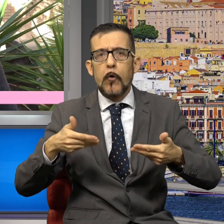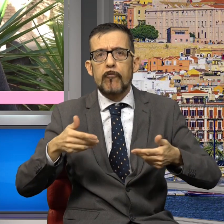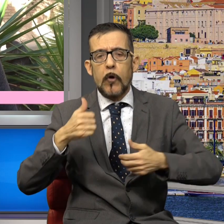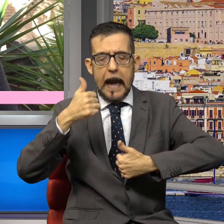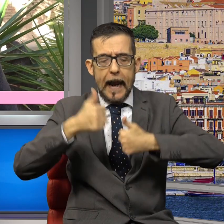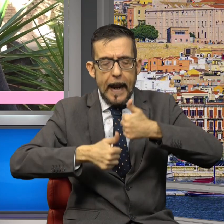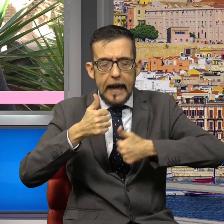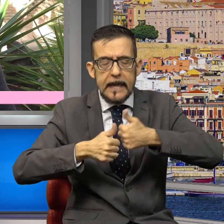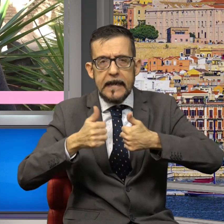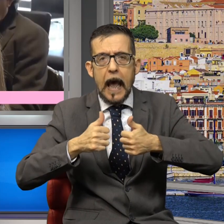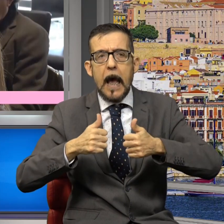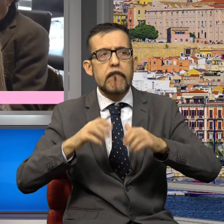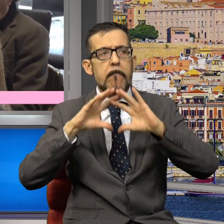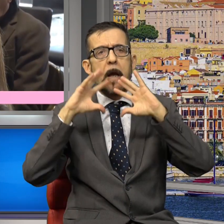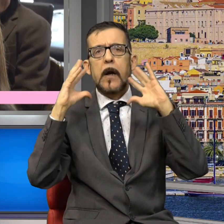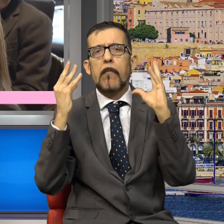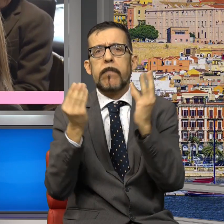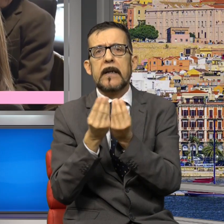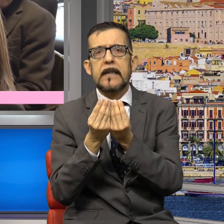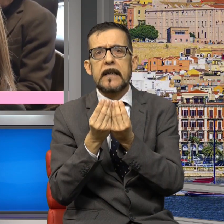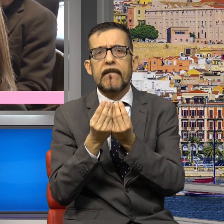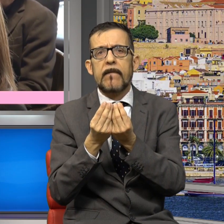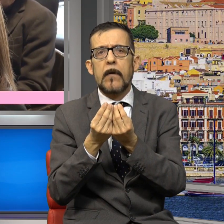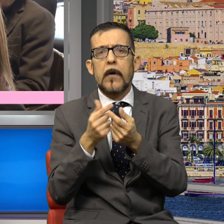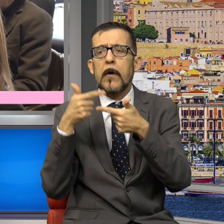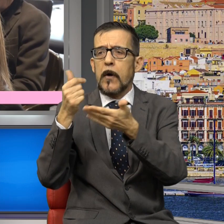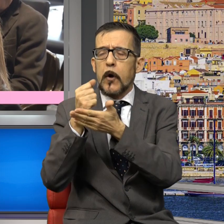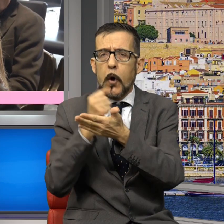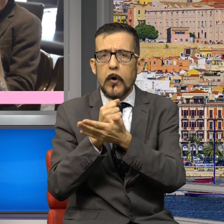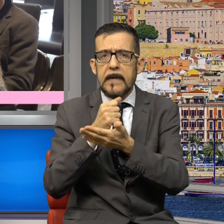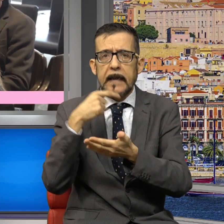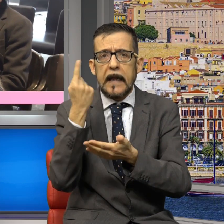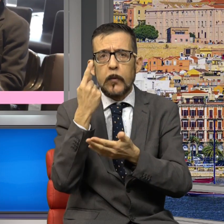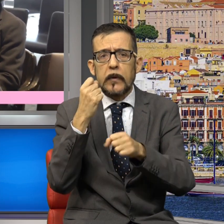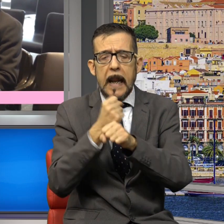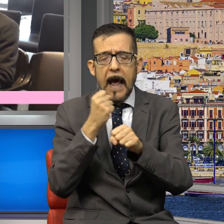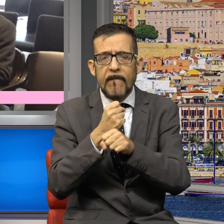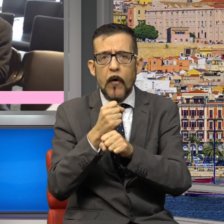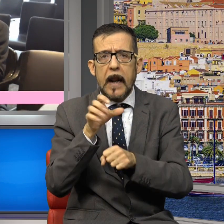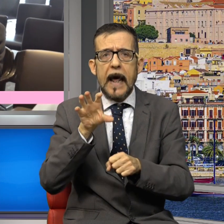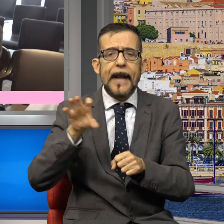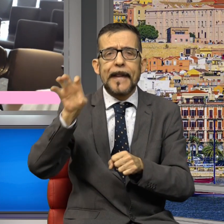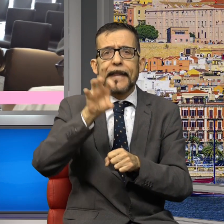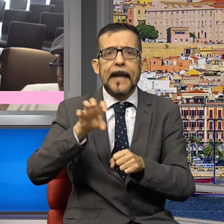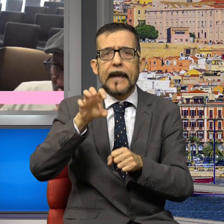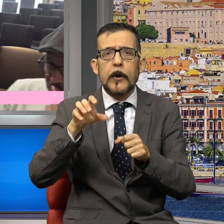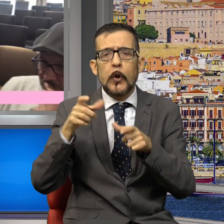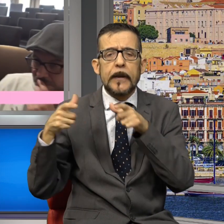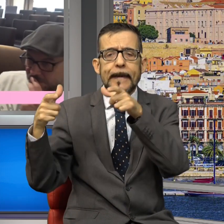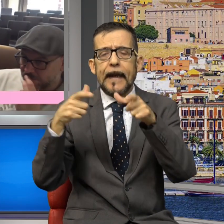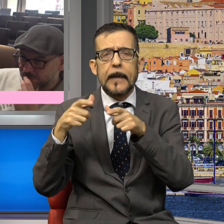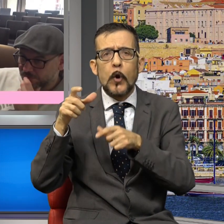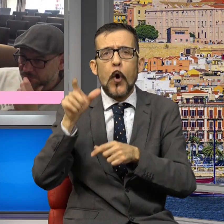generale, che consenta a tutti di lavorare sul territorio italiano, di fatto però se noi non dovessimo